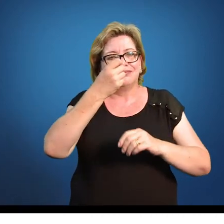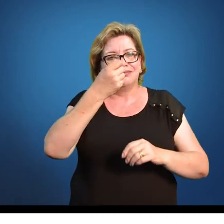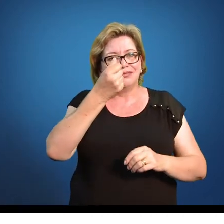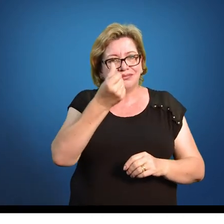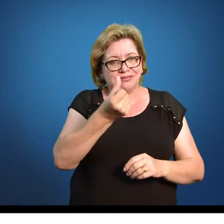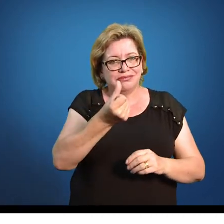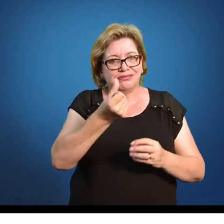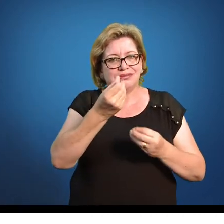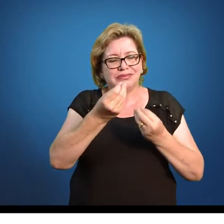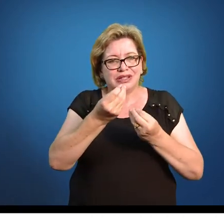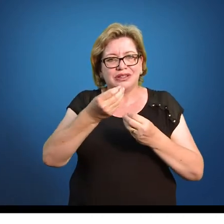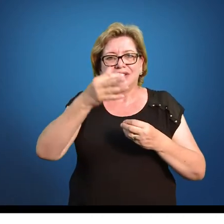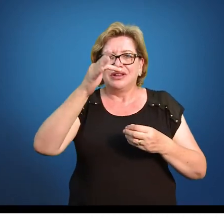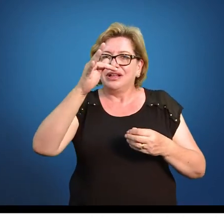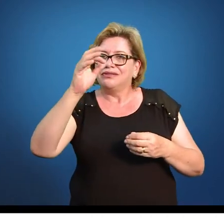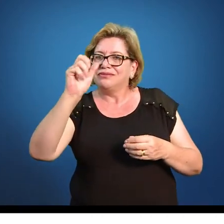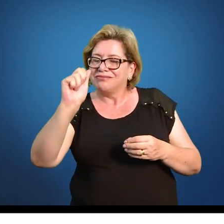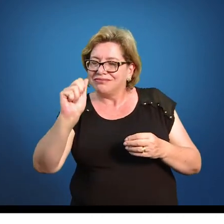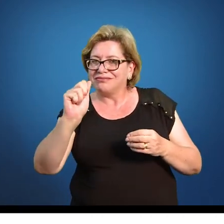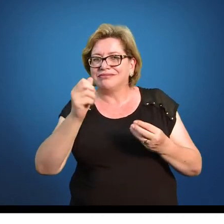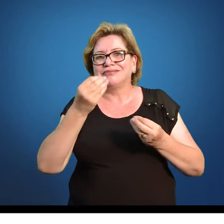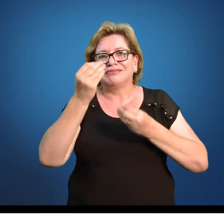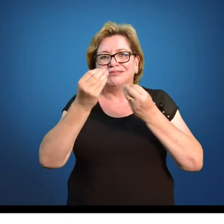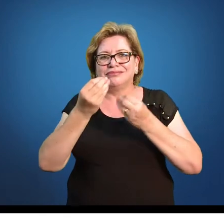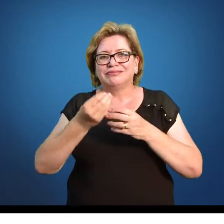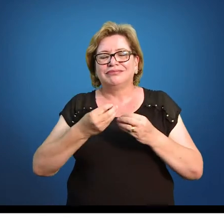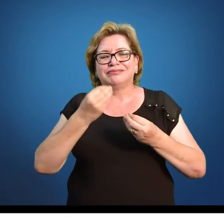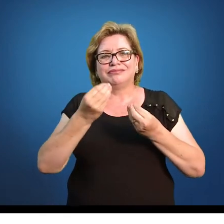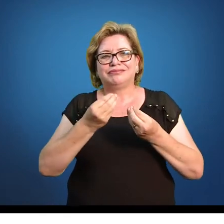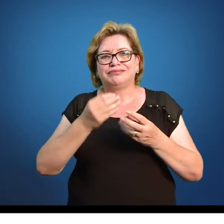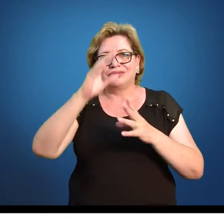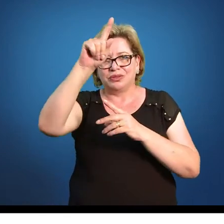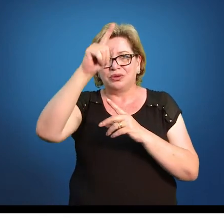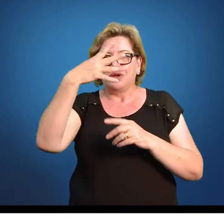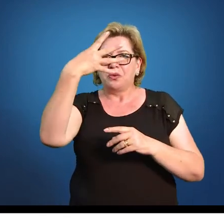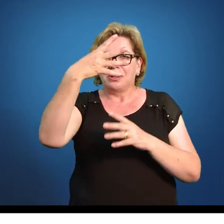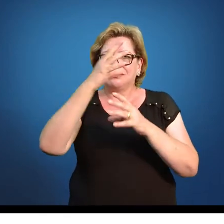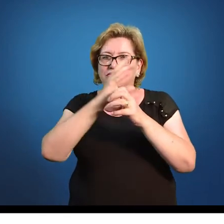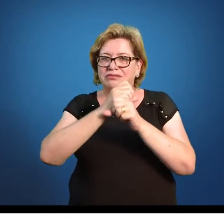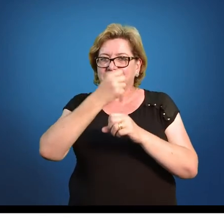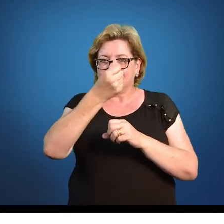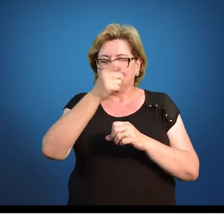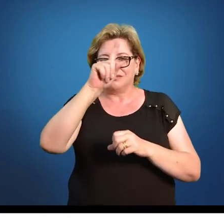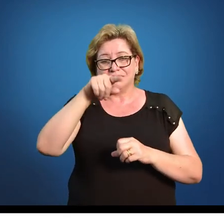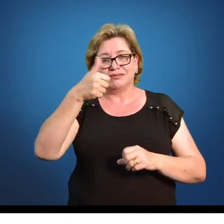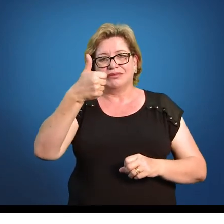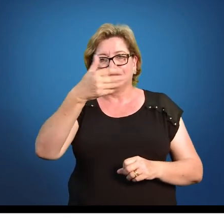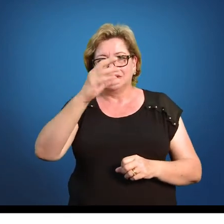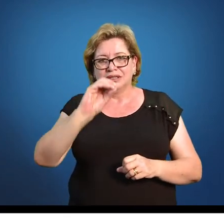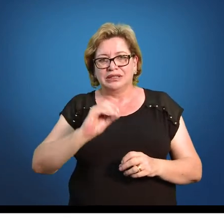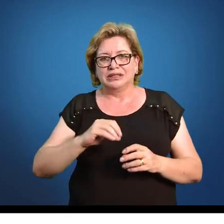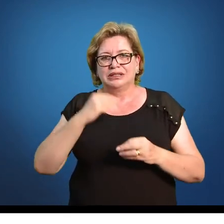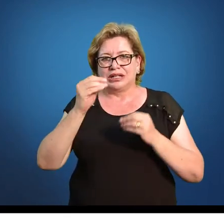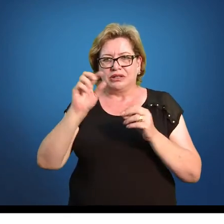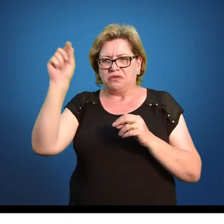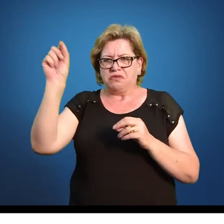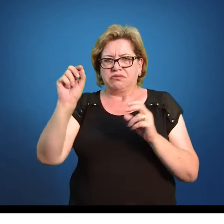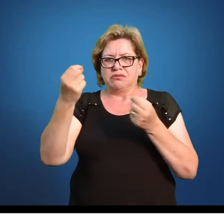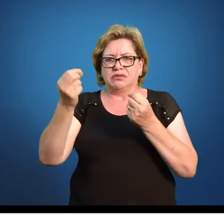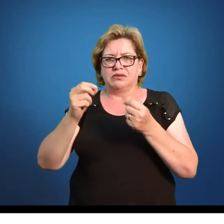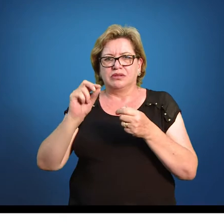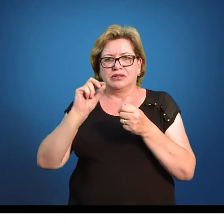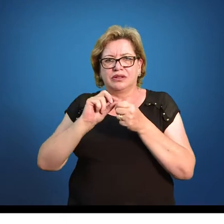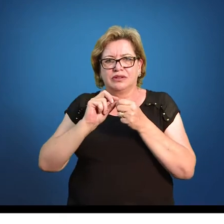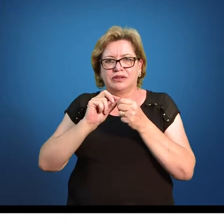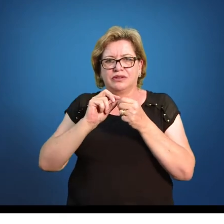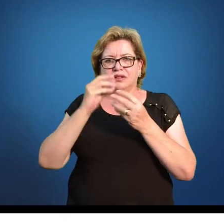frequência aqui absoluta, a frequência simples, que é o 6. 4 mais 6, 10. No meu aqui eu não vou riscar, porque senão ele